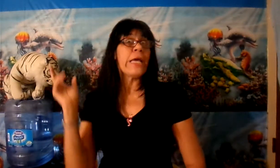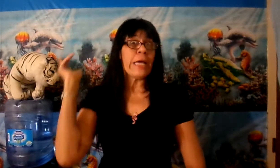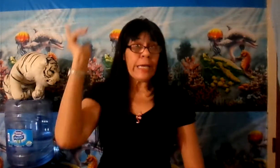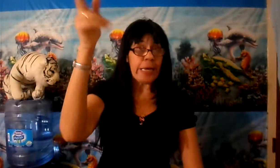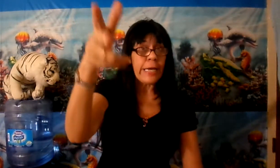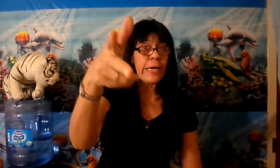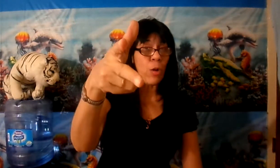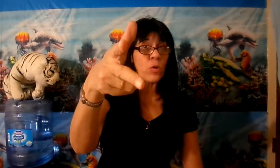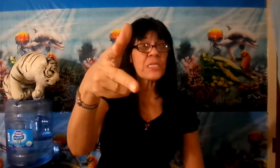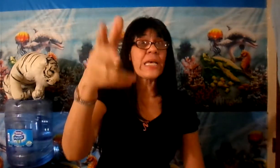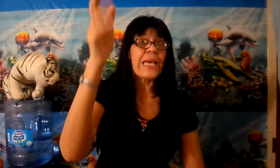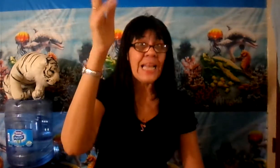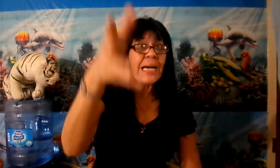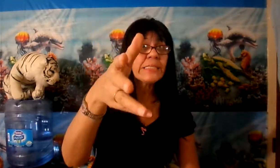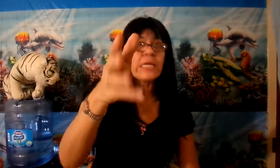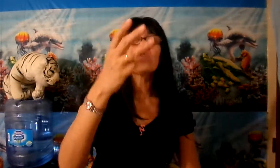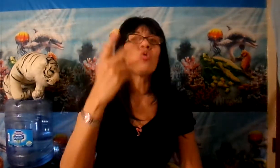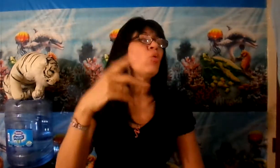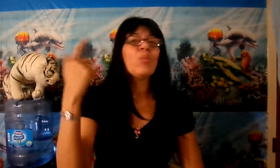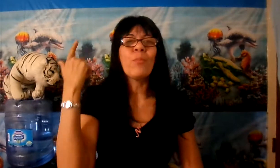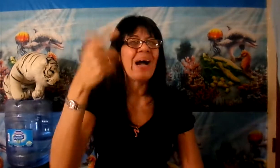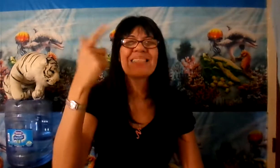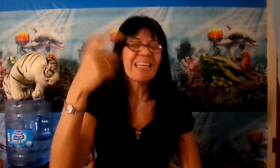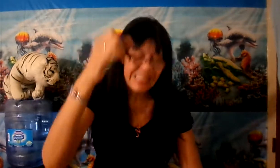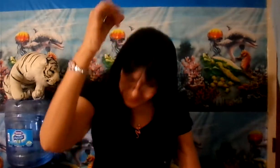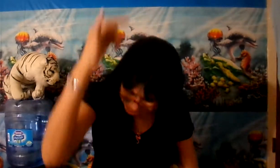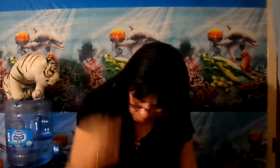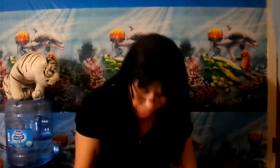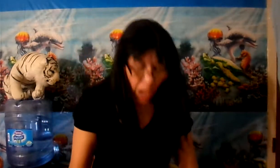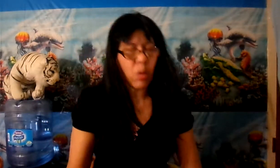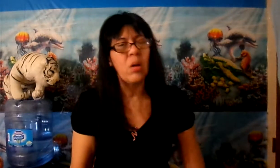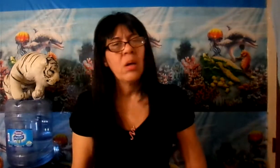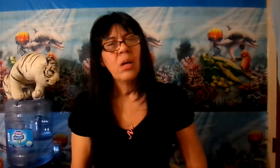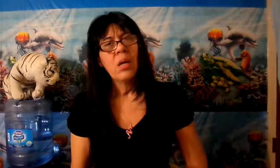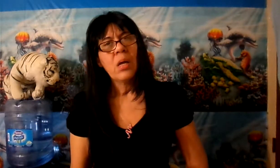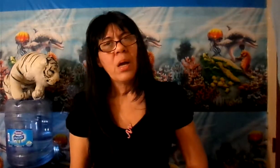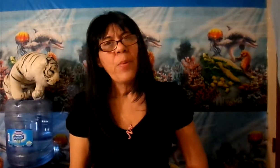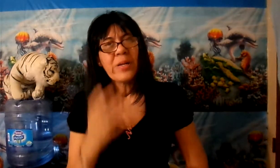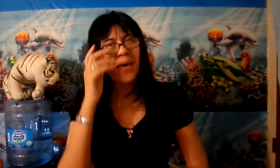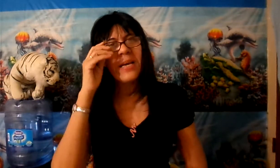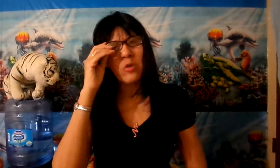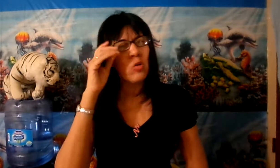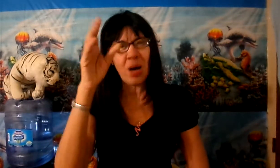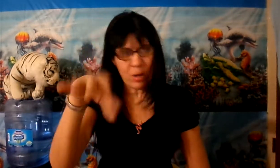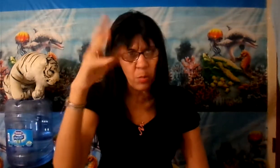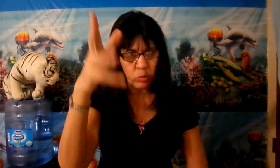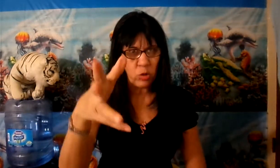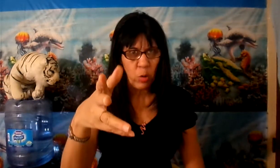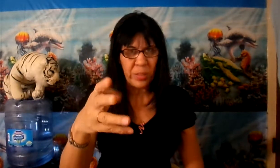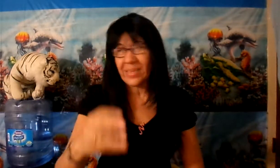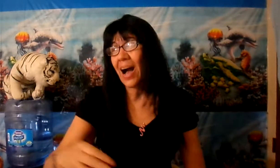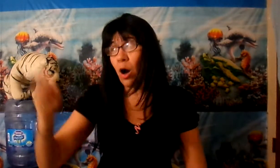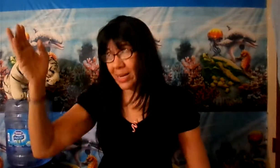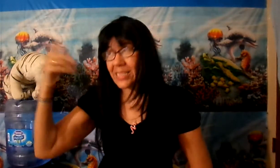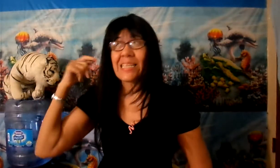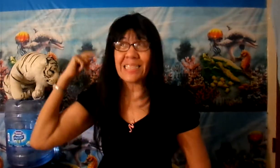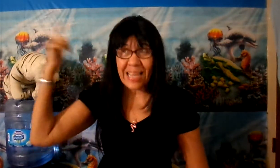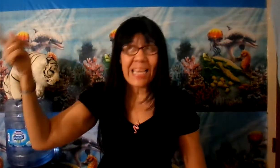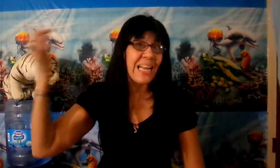como dice, en la gente, tú vas a ser derrotado. No, porque esto no es como tú te lo pintas. Ahora, de que la